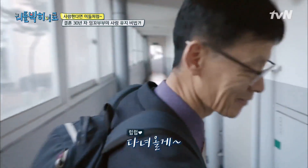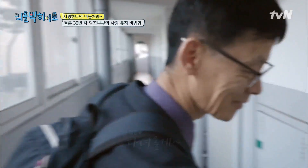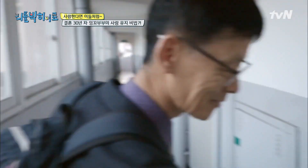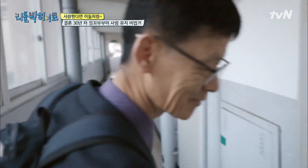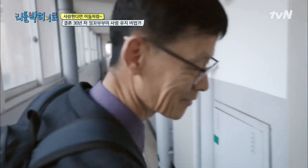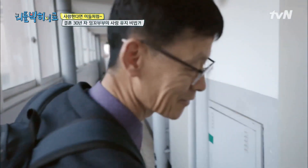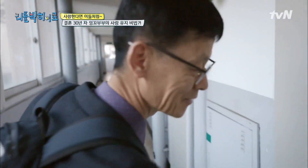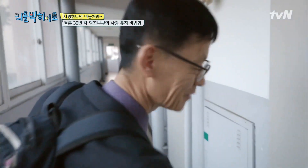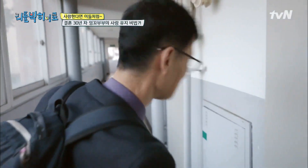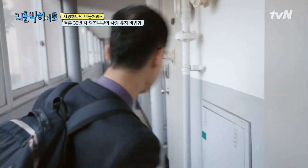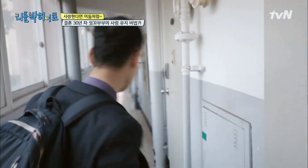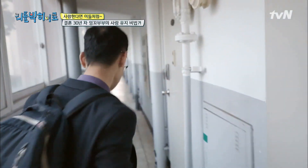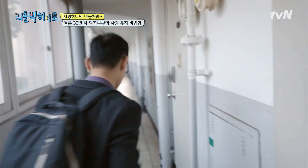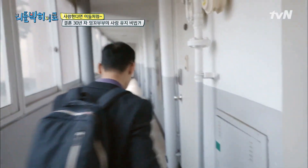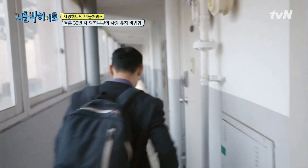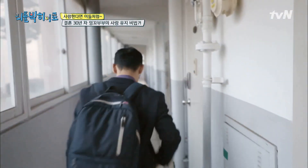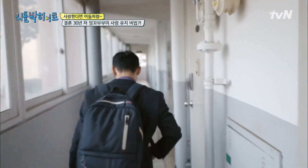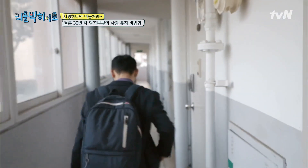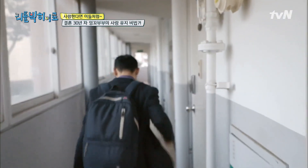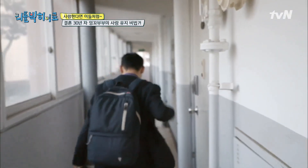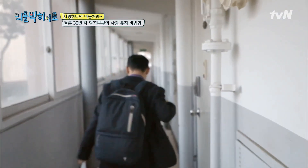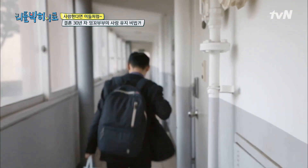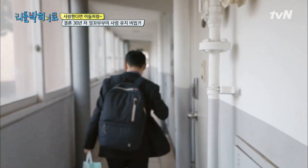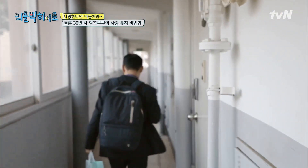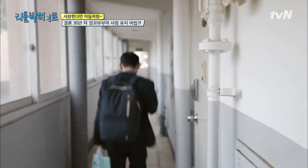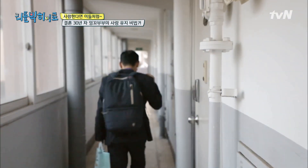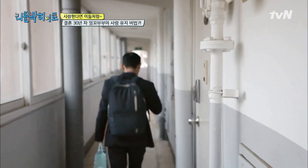사랑꾼 남편 택진 씨에게는 또 어떤 일들이 기다리고 있을까요?